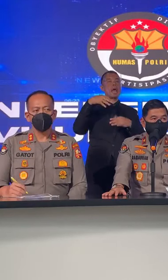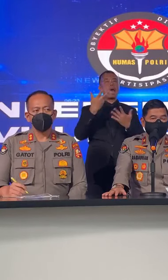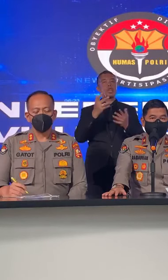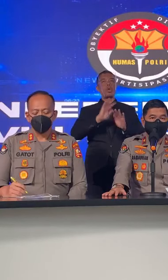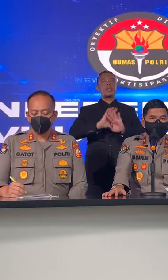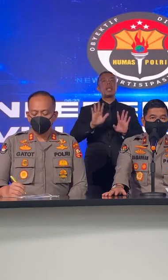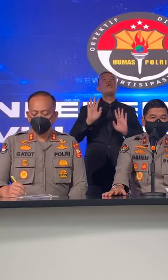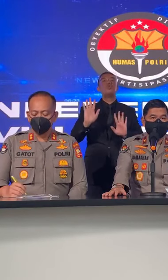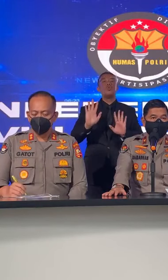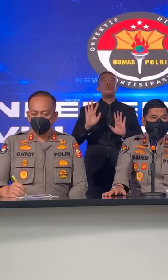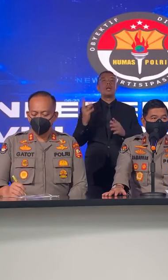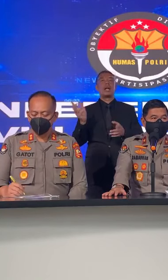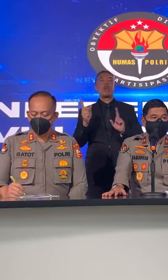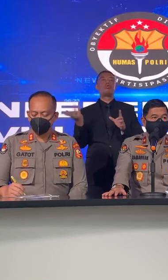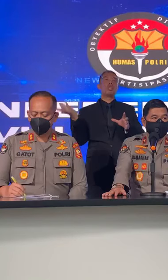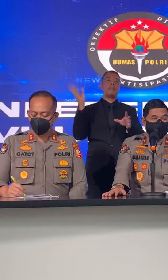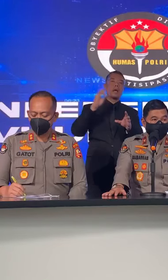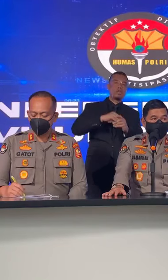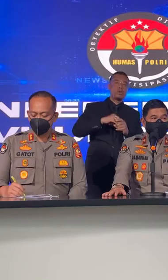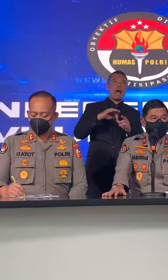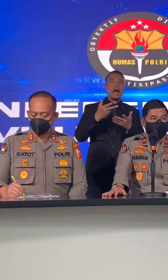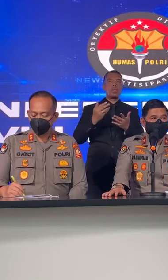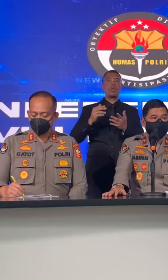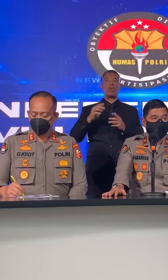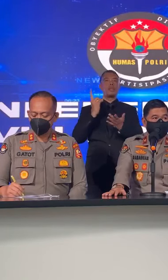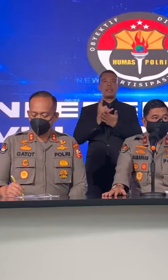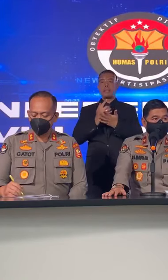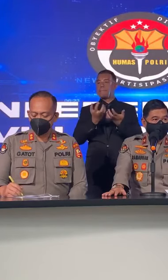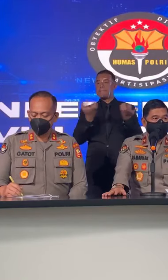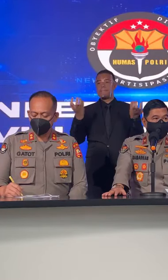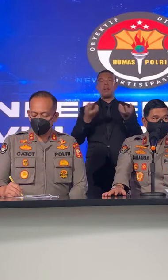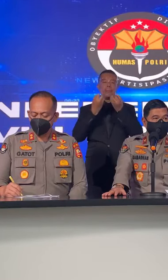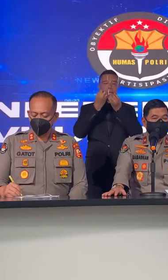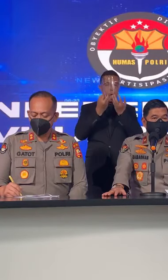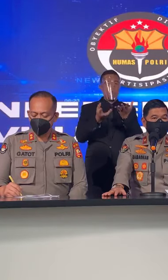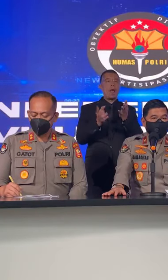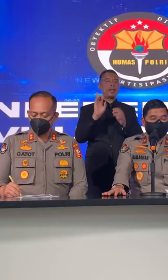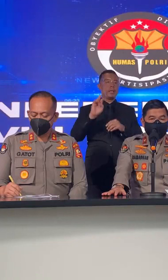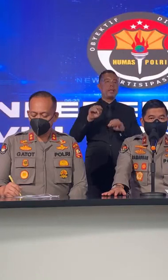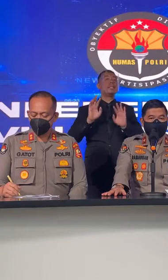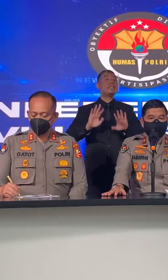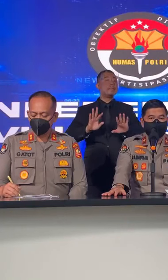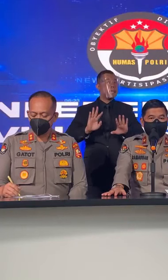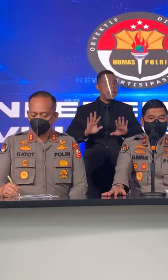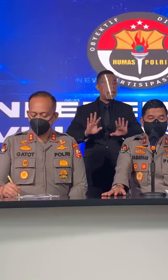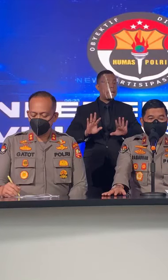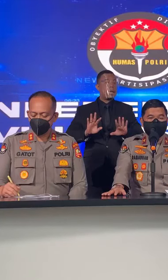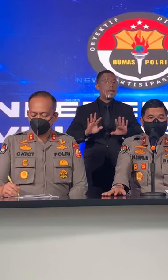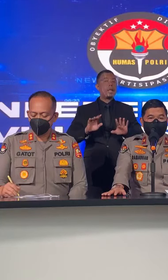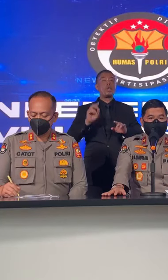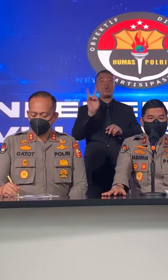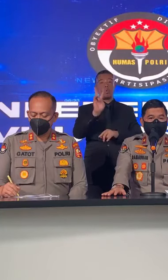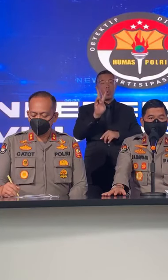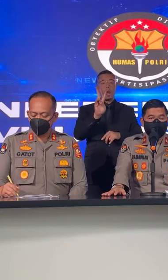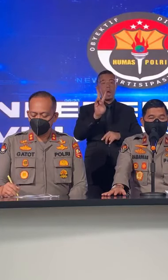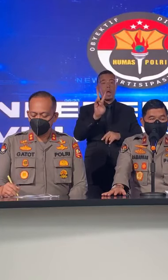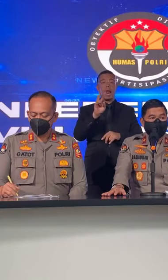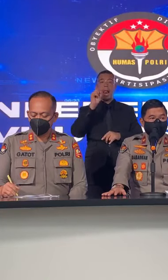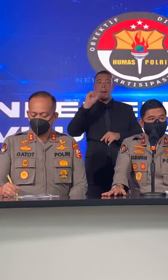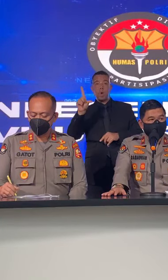Ketika Sudah Ditarik Atau Nanti Tidak Ditarik Kami Akan Sampaikannya Sementara Kedua